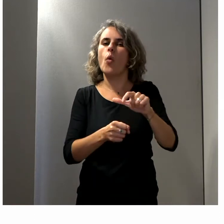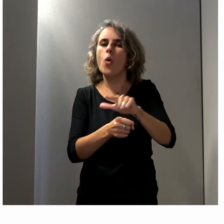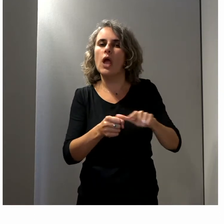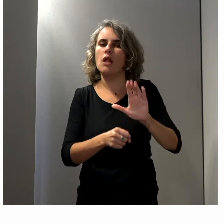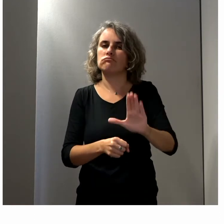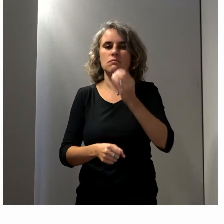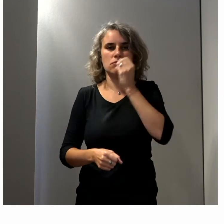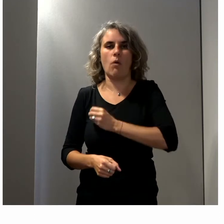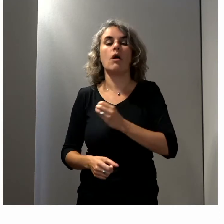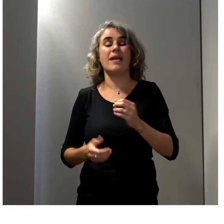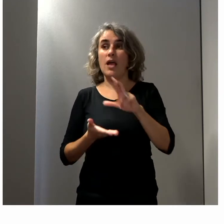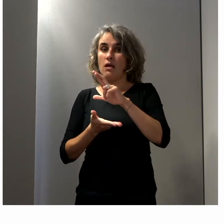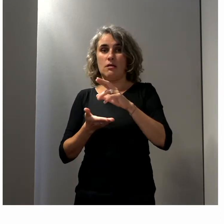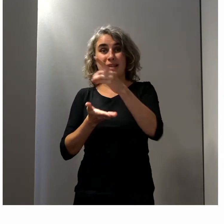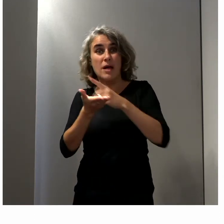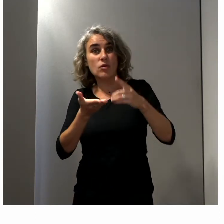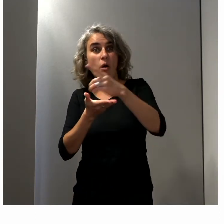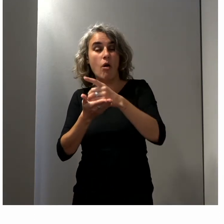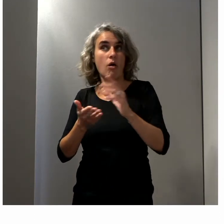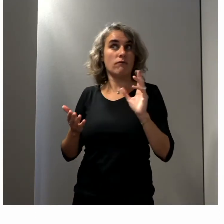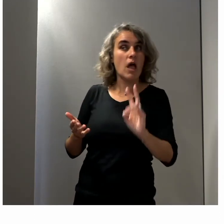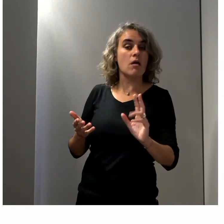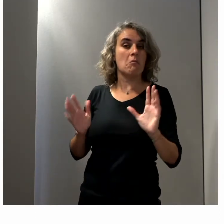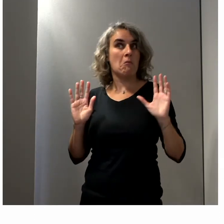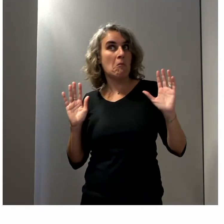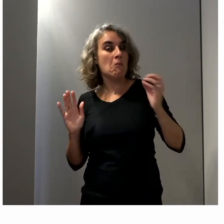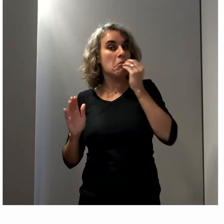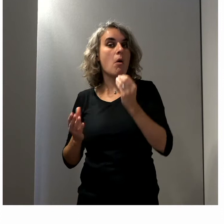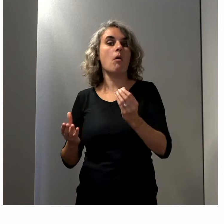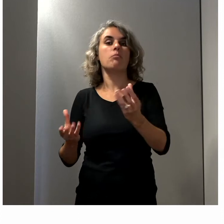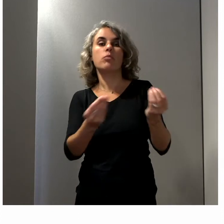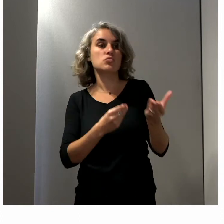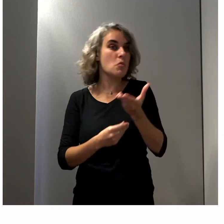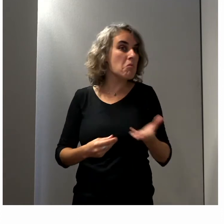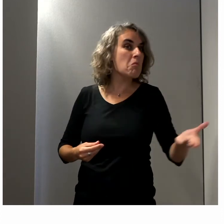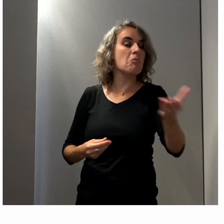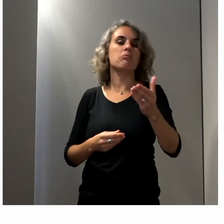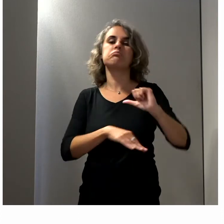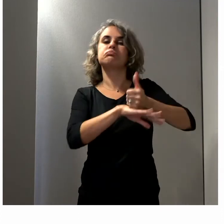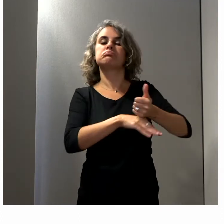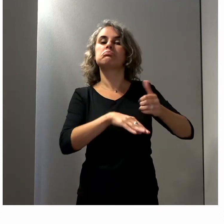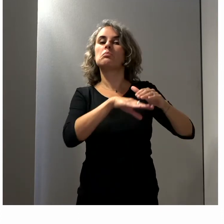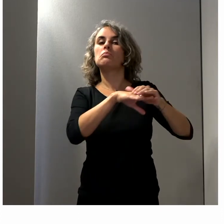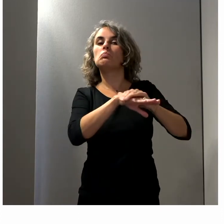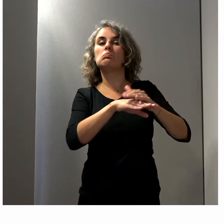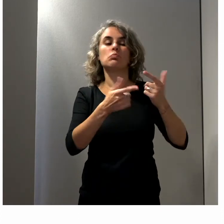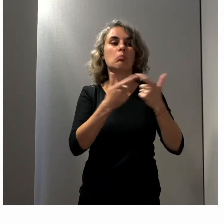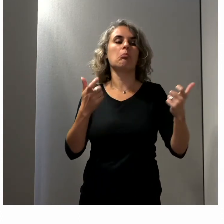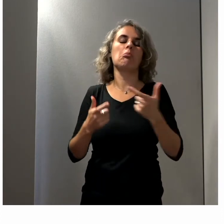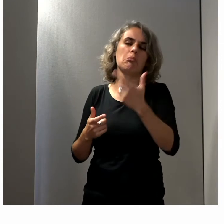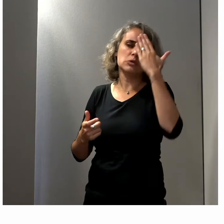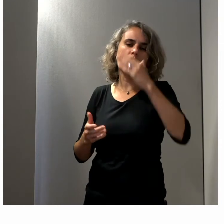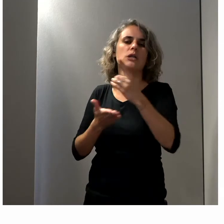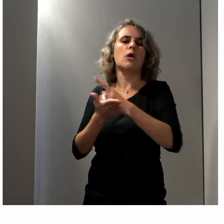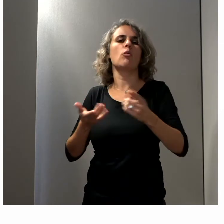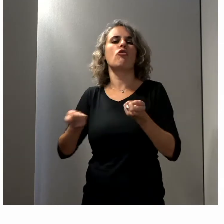rattachées. Sur les départements, les départements sont très bien identifiés par la population, par les décideurs publics comme étant en charge de la compensation